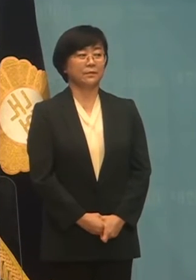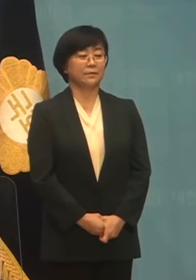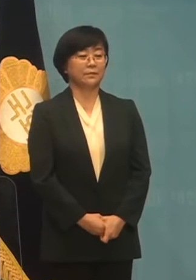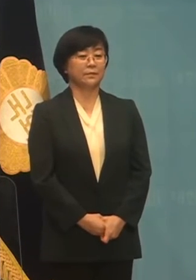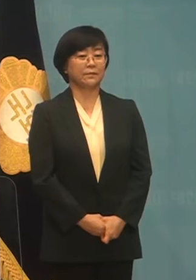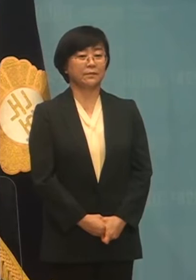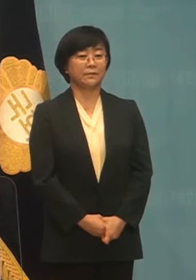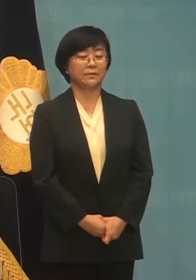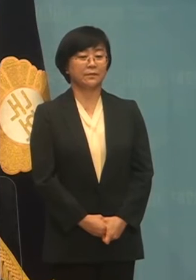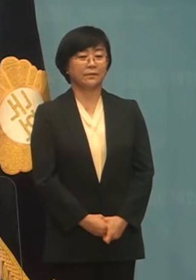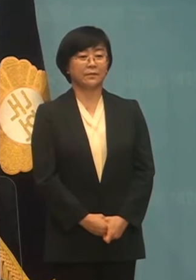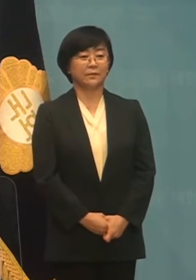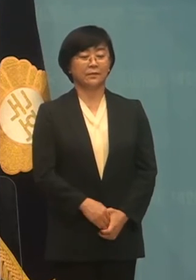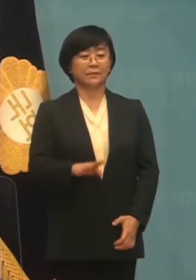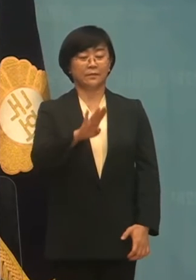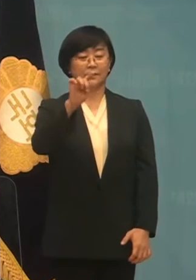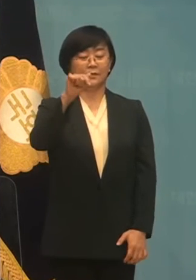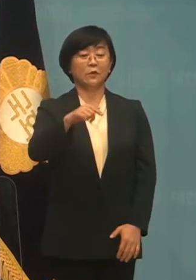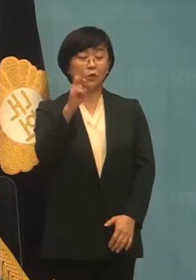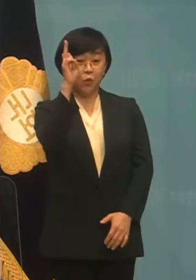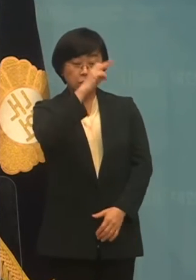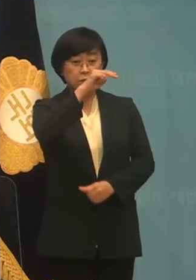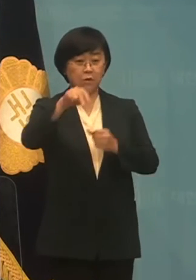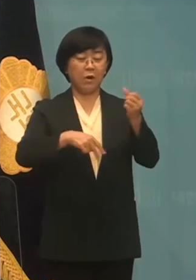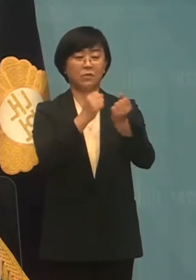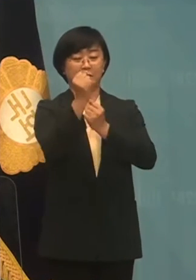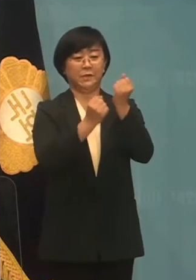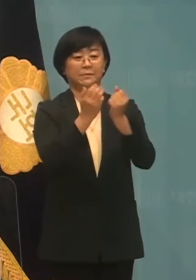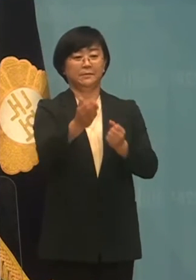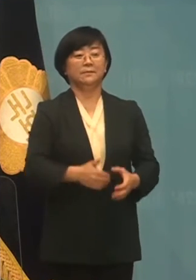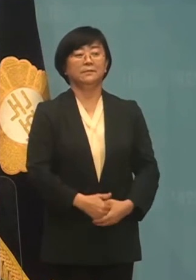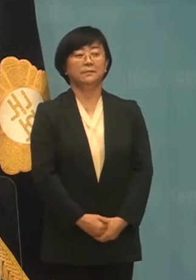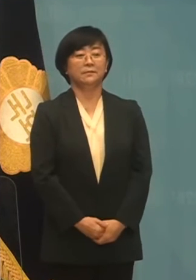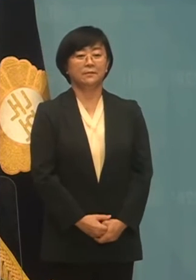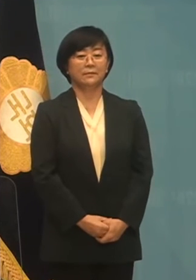박성현 선배님 오전 브리핑하겠습니다.